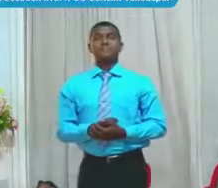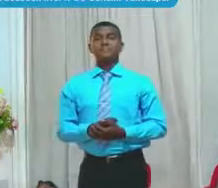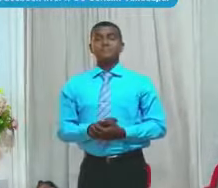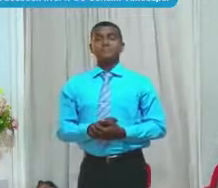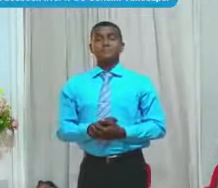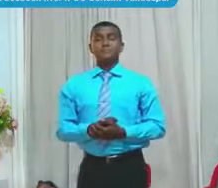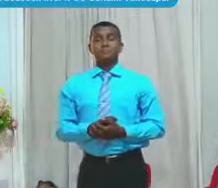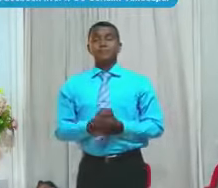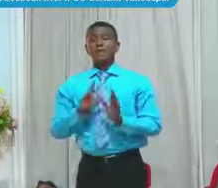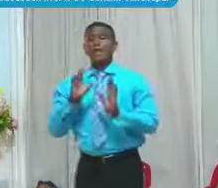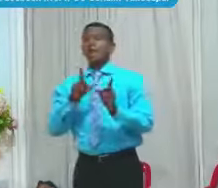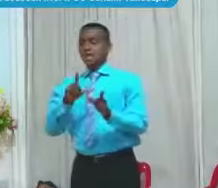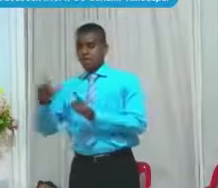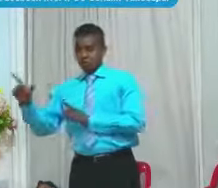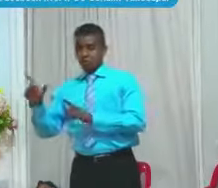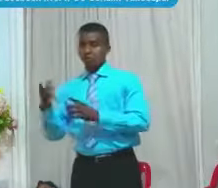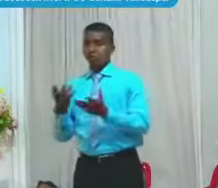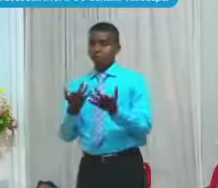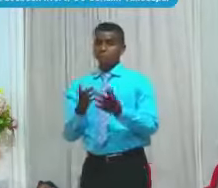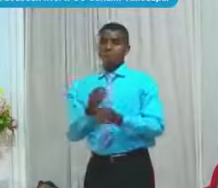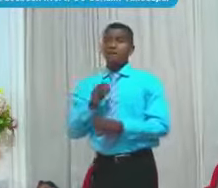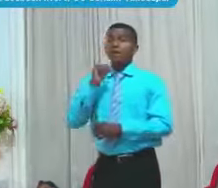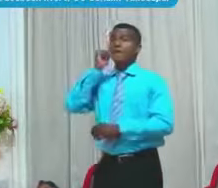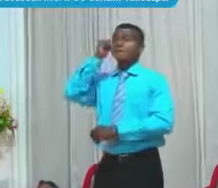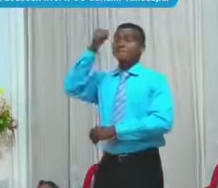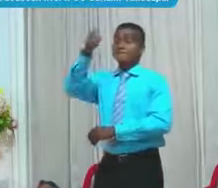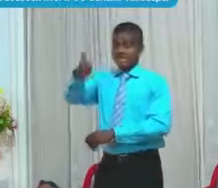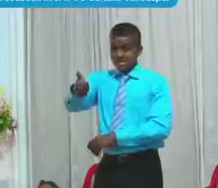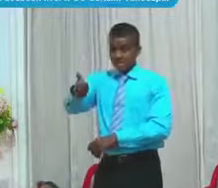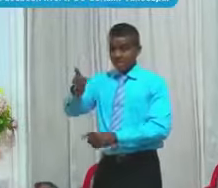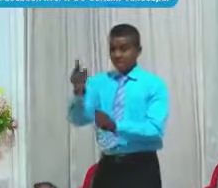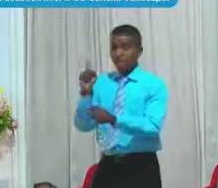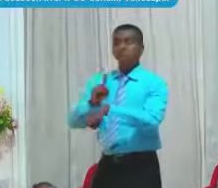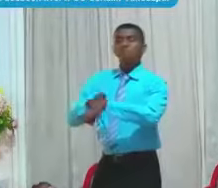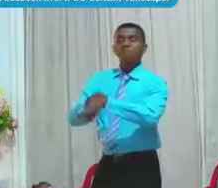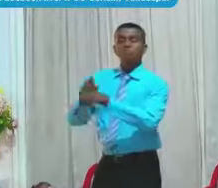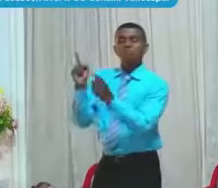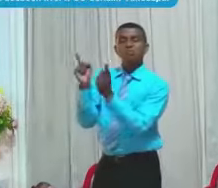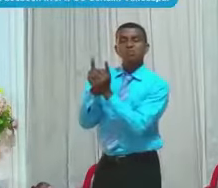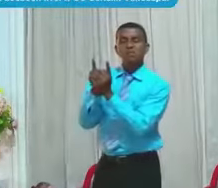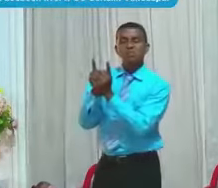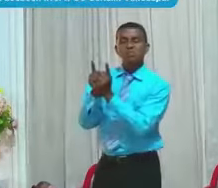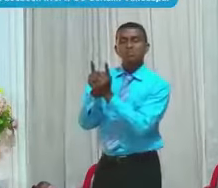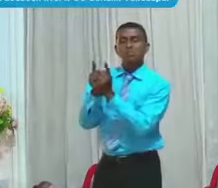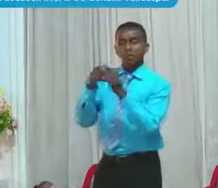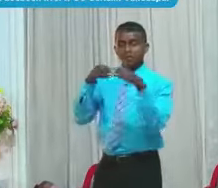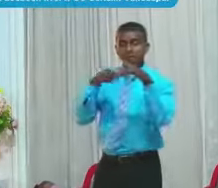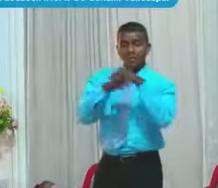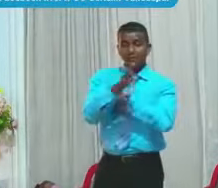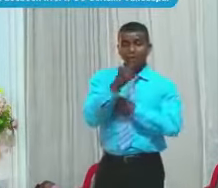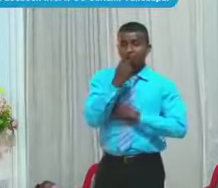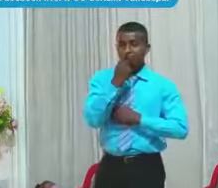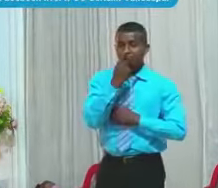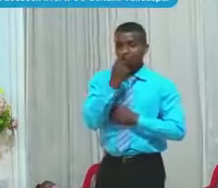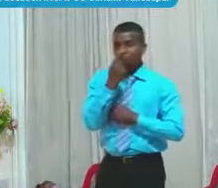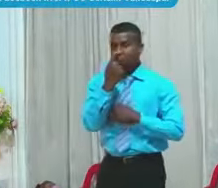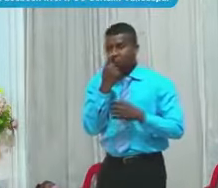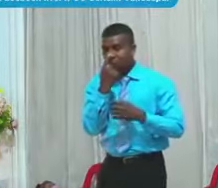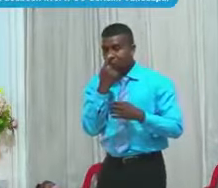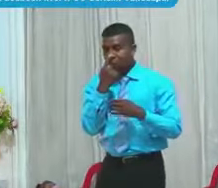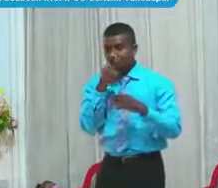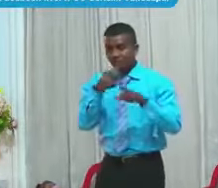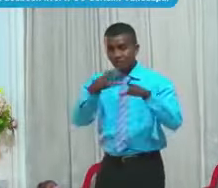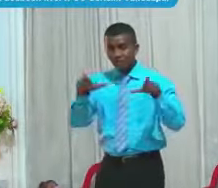Listo Mañana A tales horas Nos encontramos Para entrar al salón Al templo